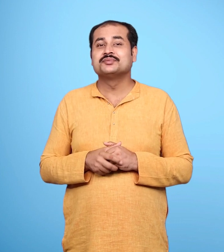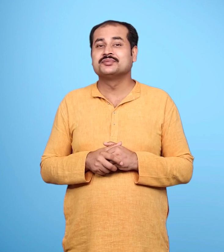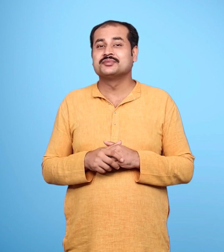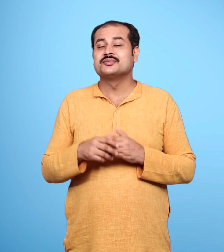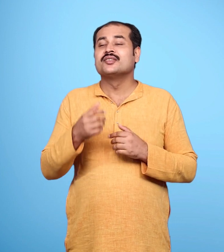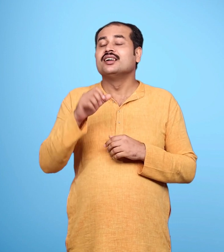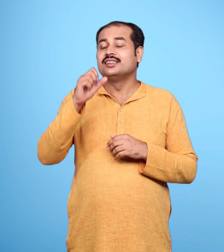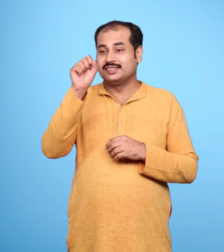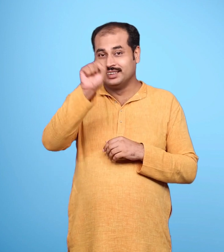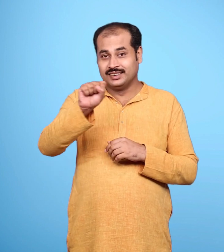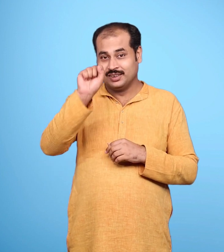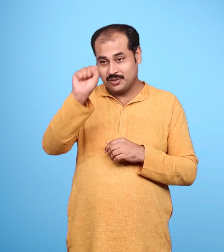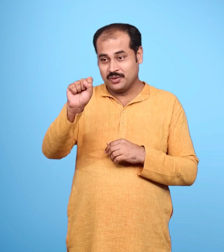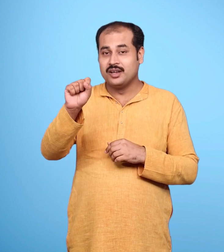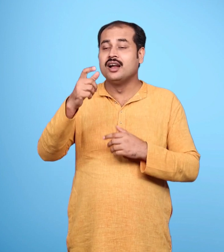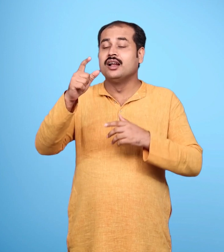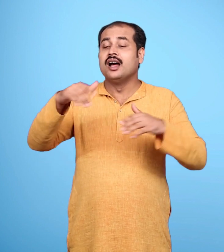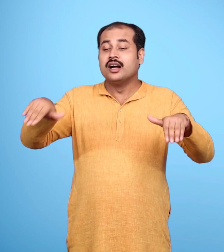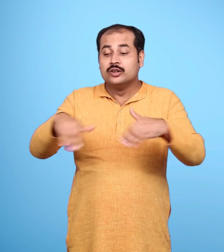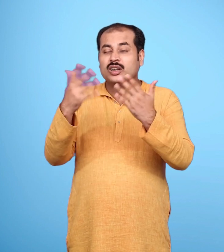उसने सीता का परिचय प्राप्त करने के बाद कहा